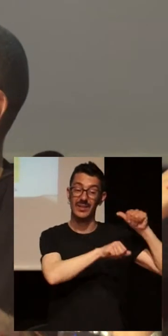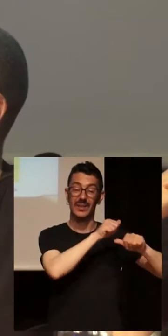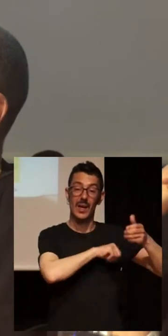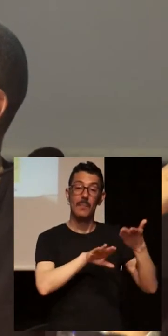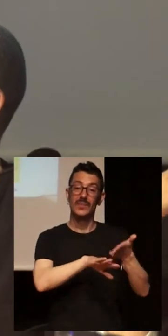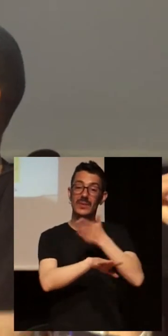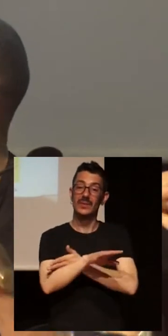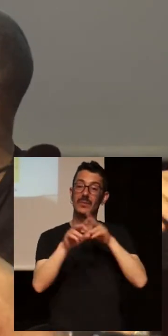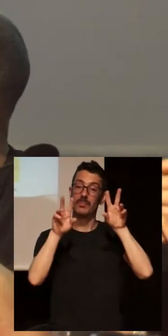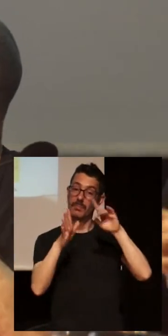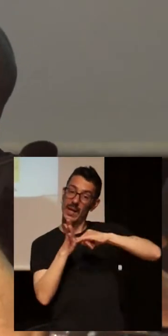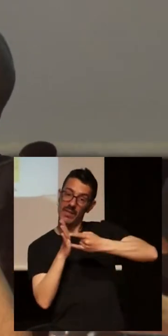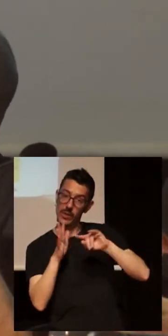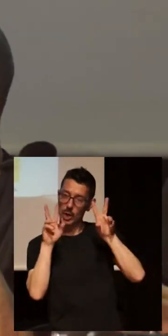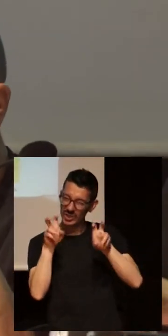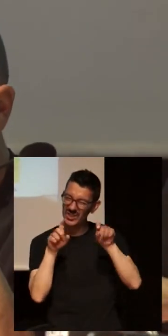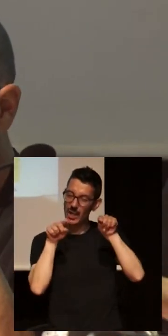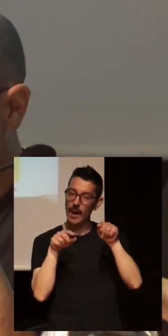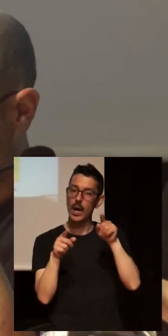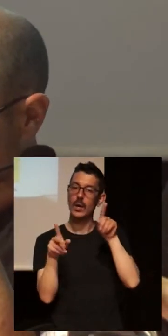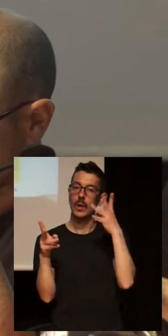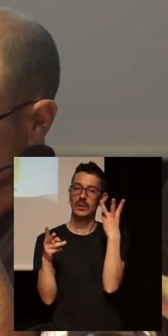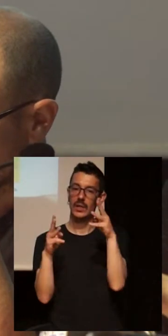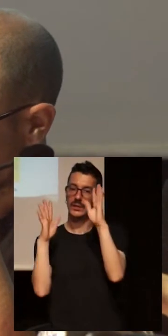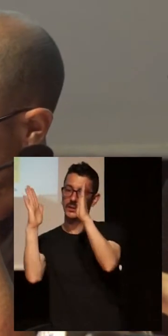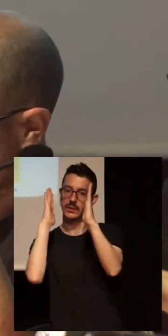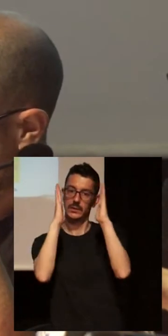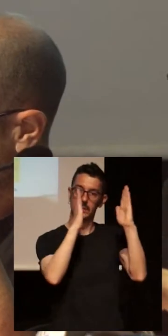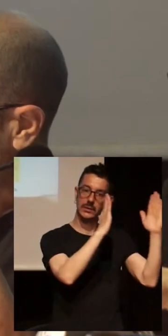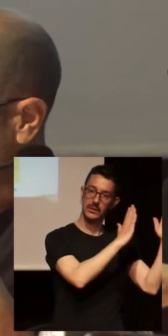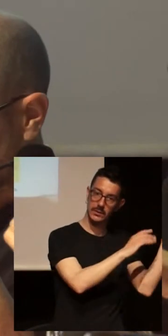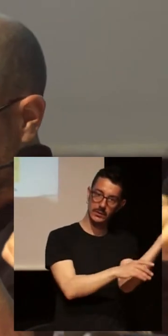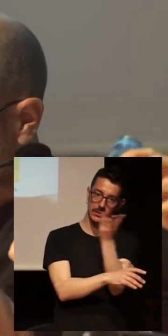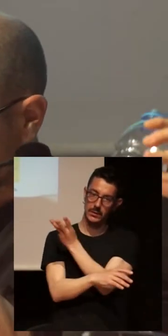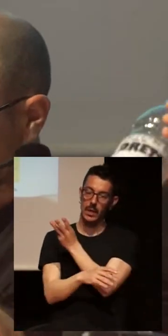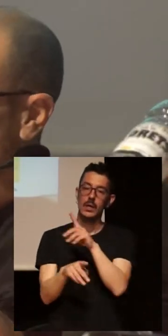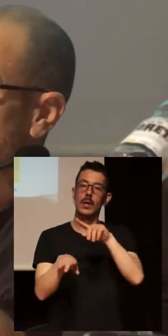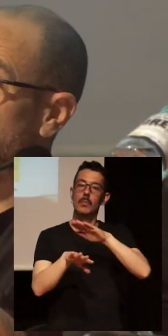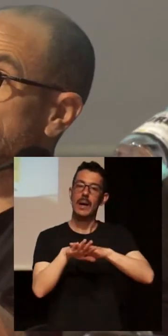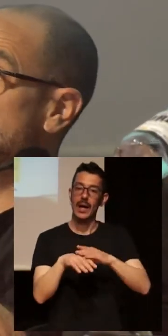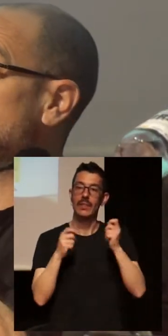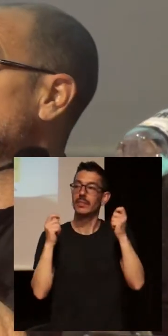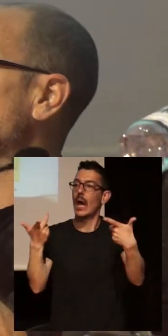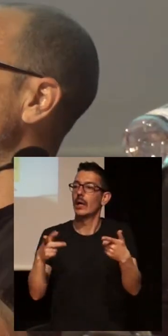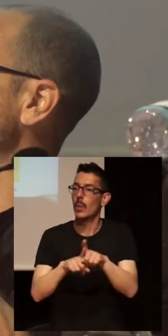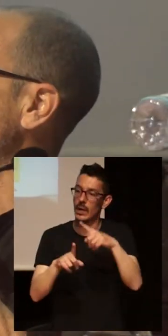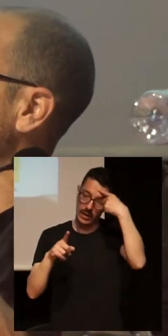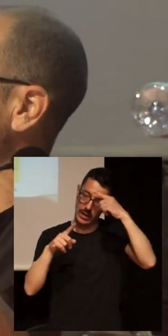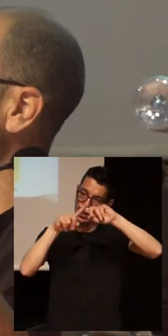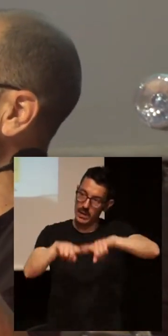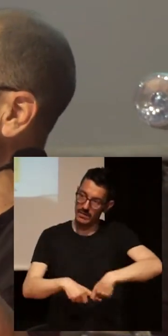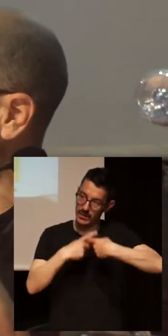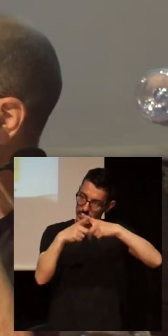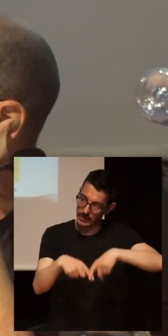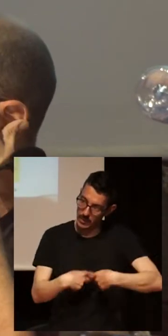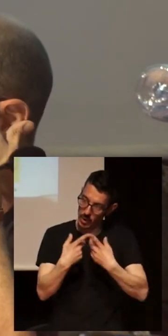las que estamos aquí también habremos vivido relacionadas con el VIH Para intentar aportar alguna reflexión y contextualizando un poco en qué momento nos